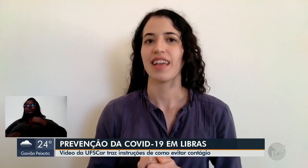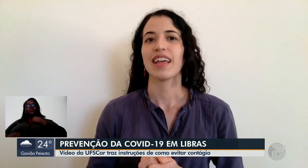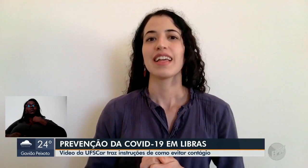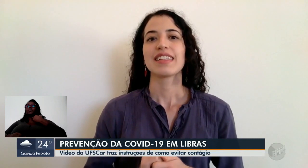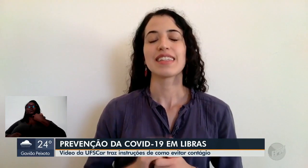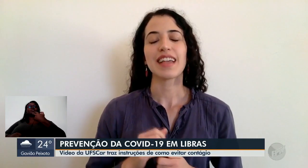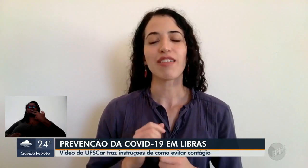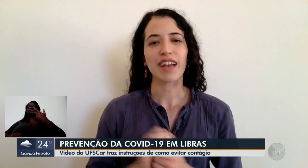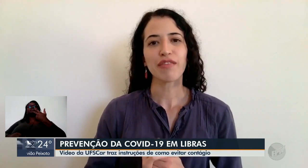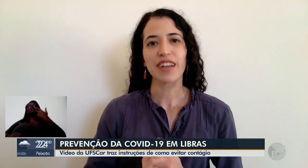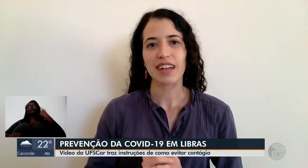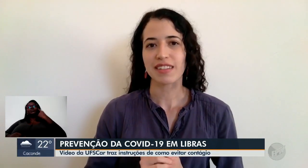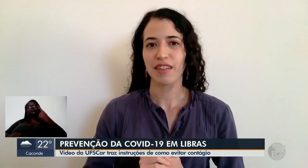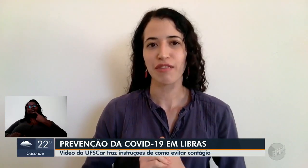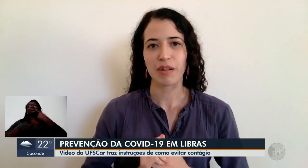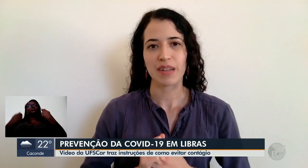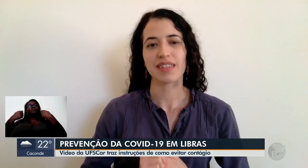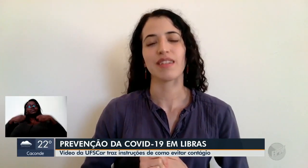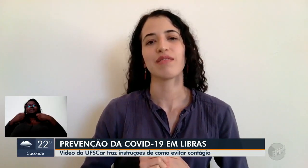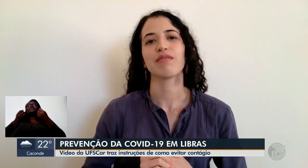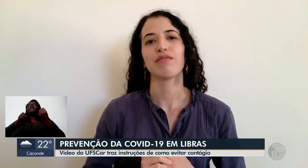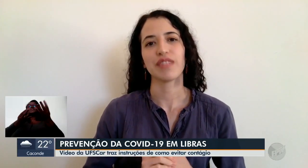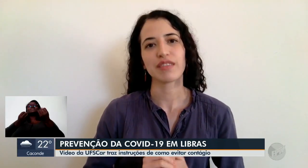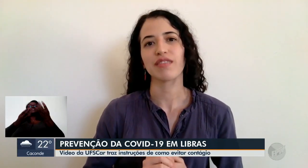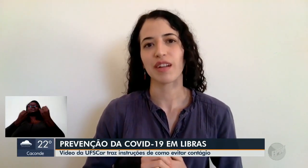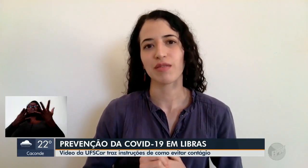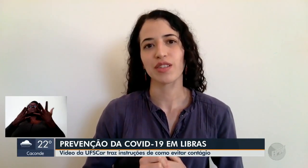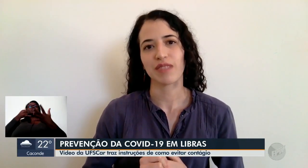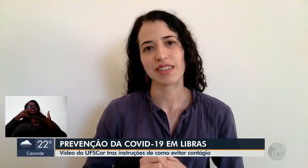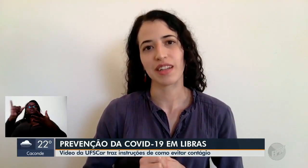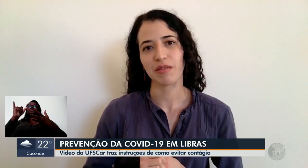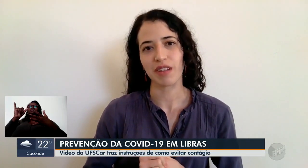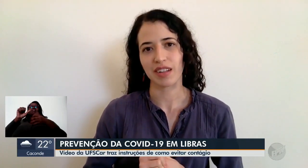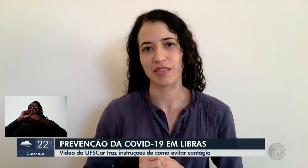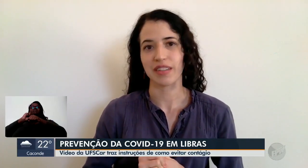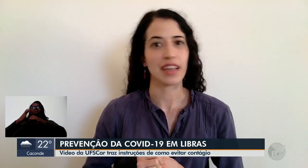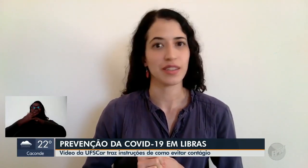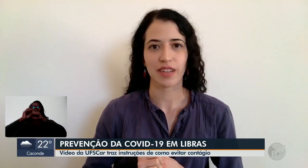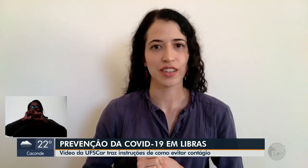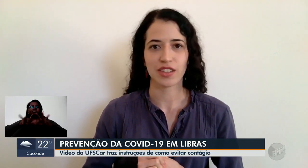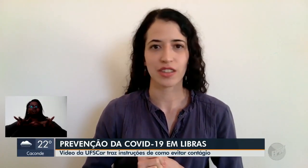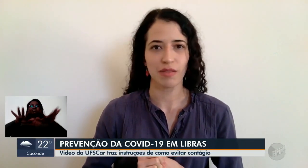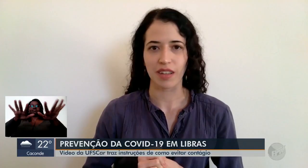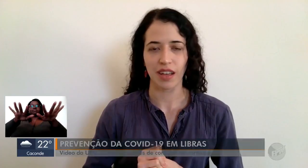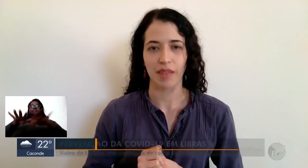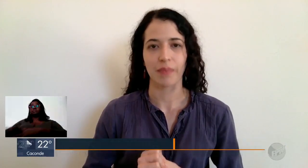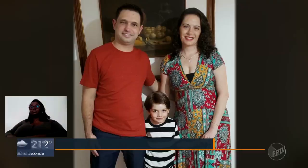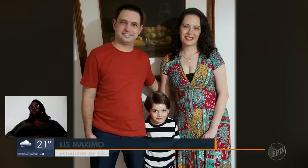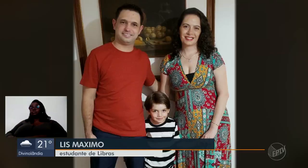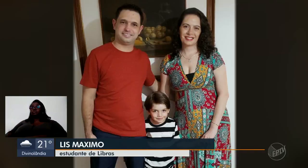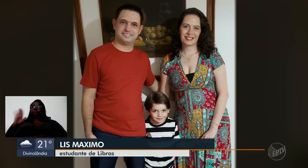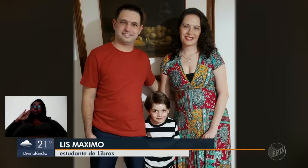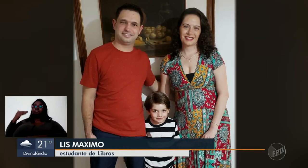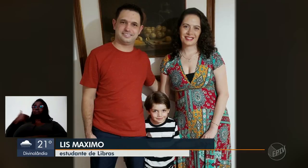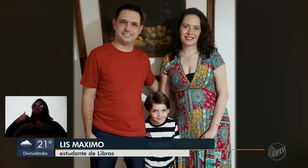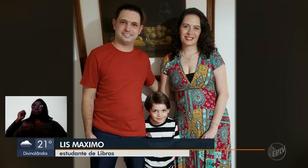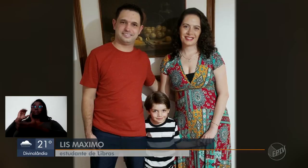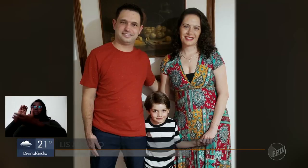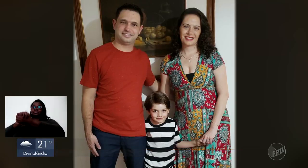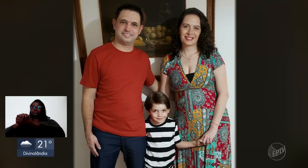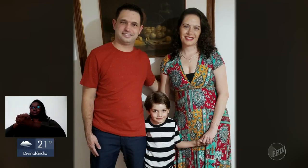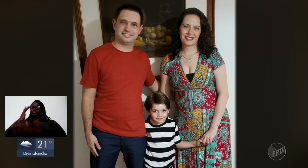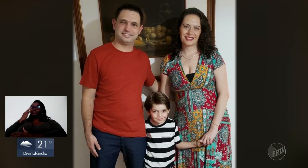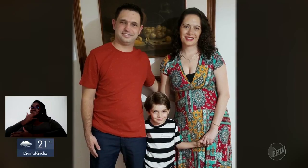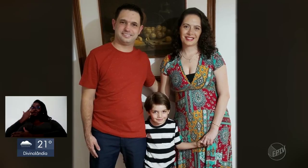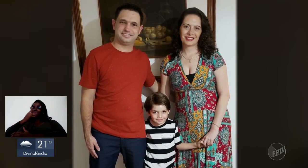ninguém. Se alguém ficar sem informação, o vírus vai continuar circulando, e é isso que a gente não quer. Laerte e a